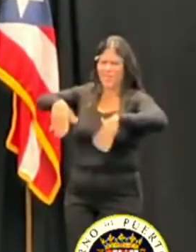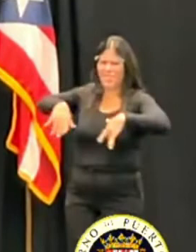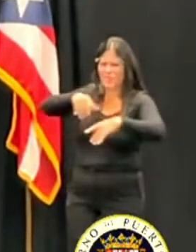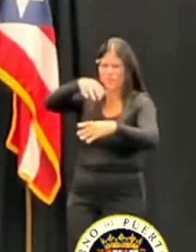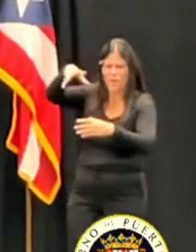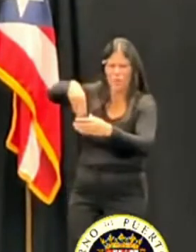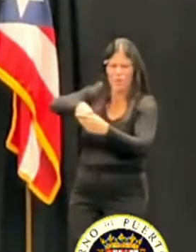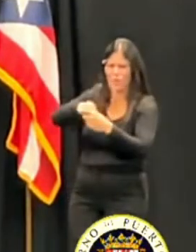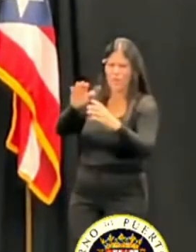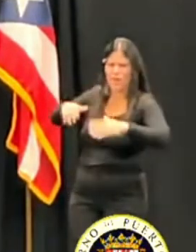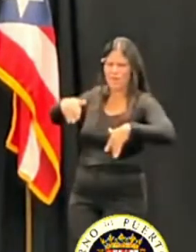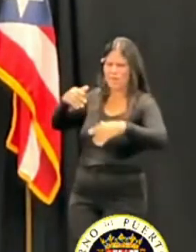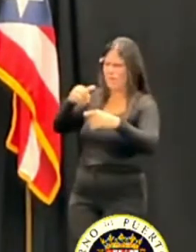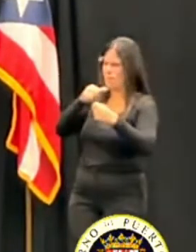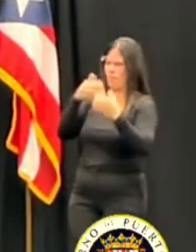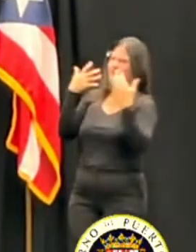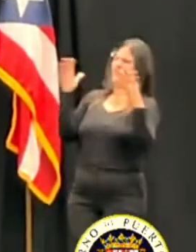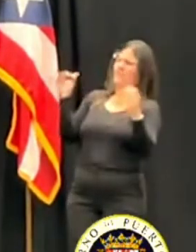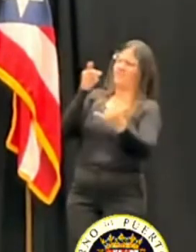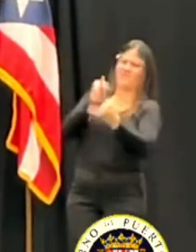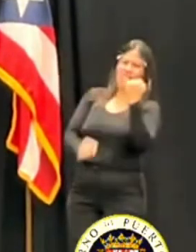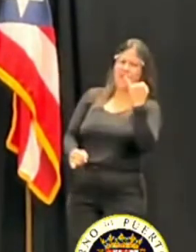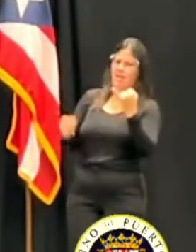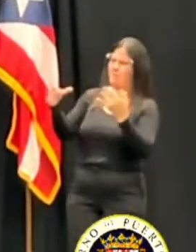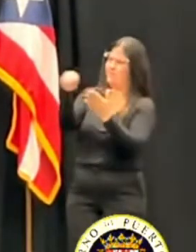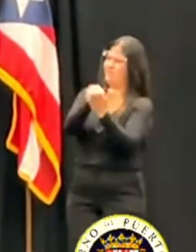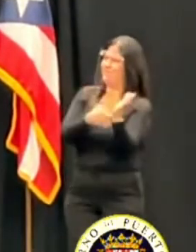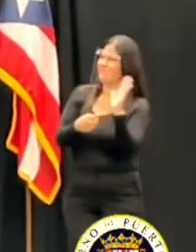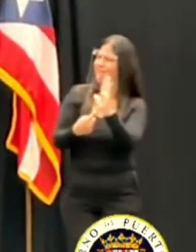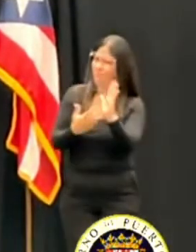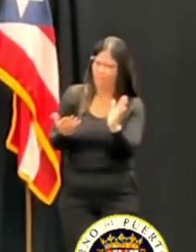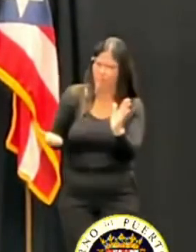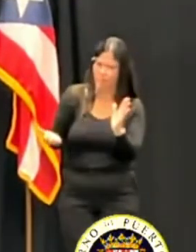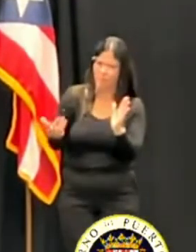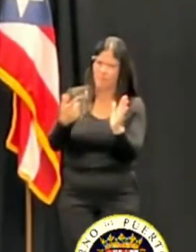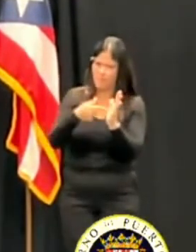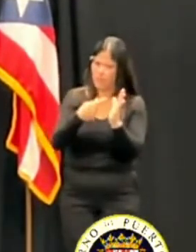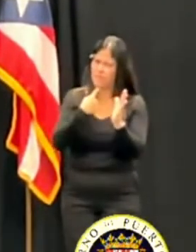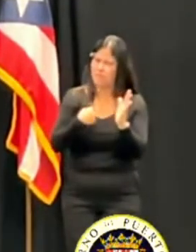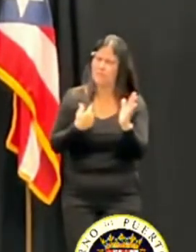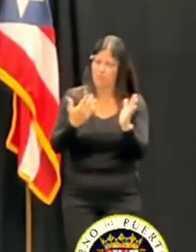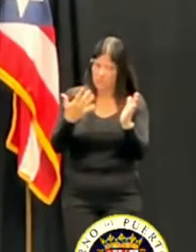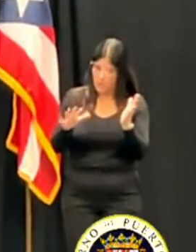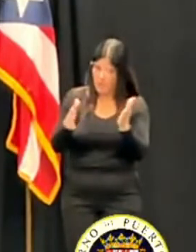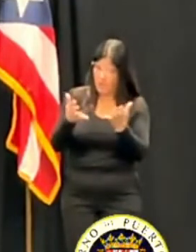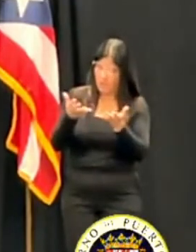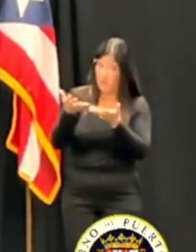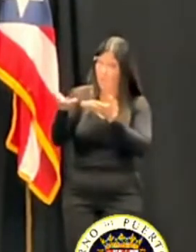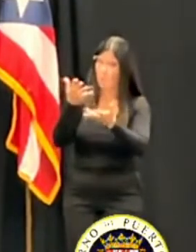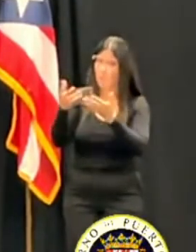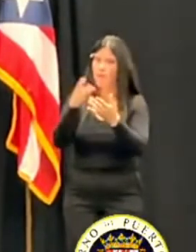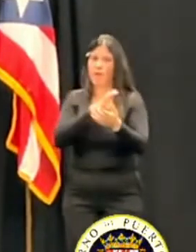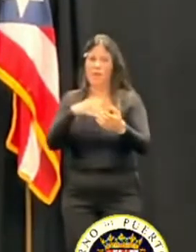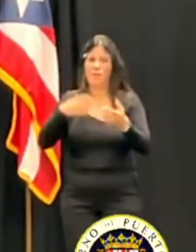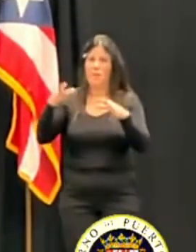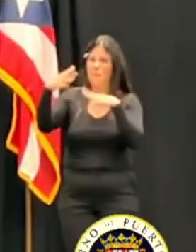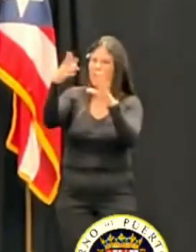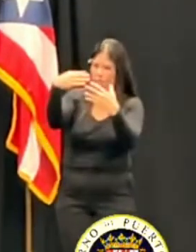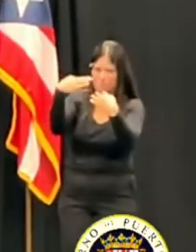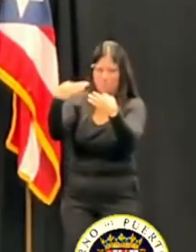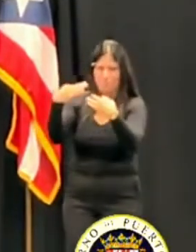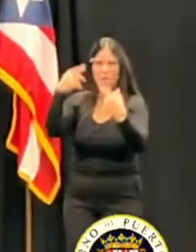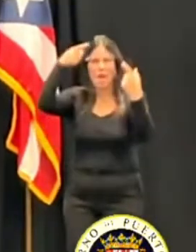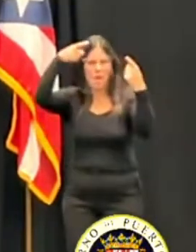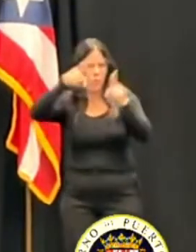final. Simplemente el señalamiento, pero no dice, pues se habló con el alcalde, justificó esto, hubo tal acuerdo,